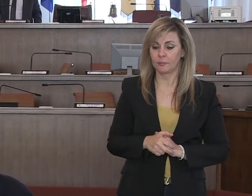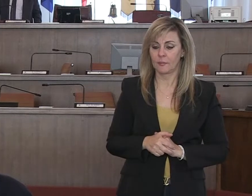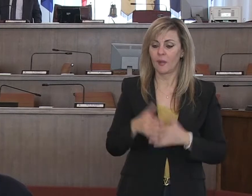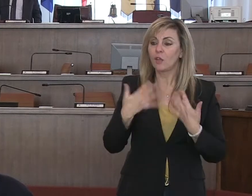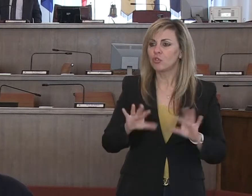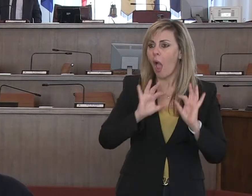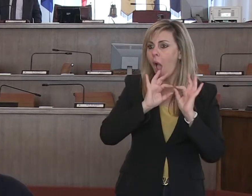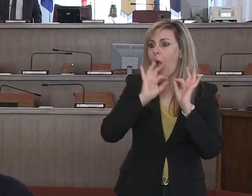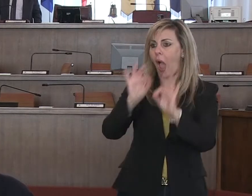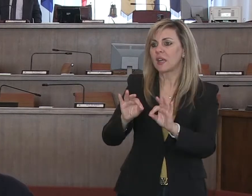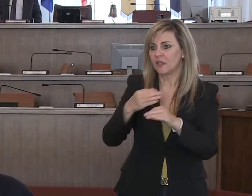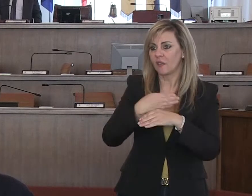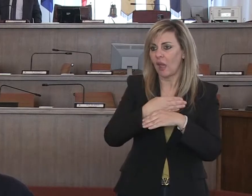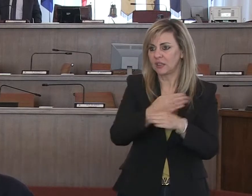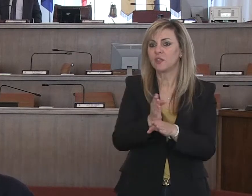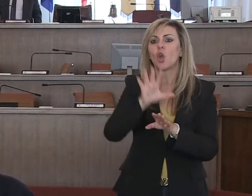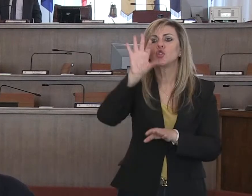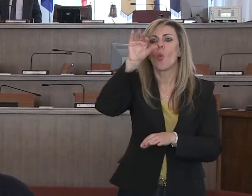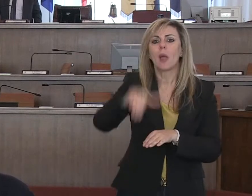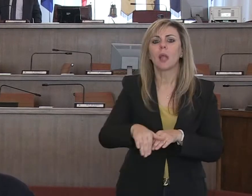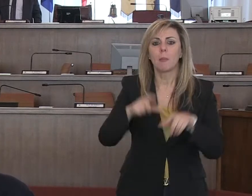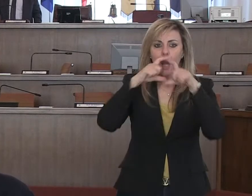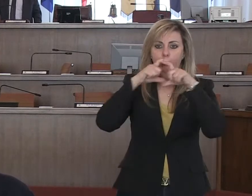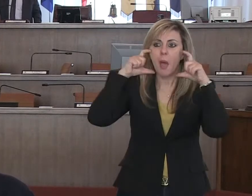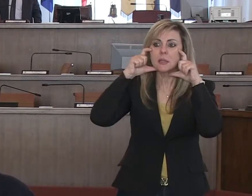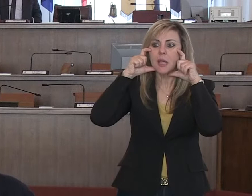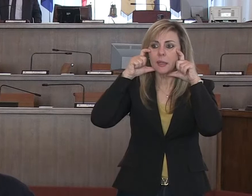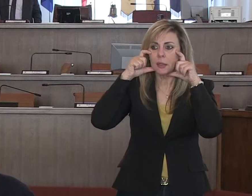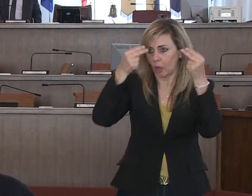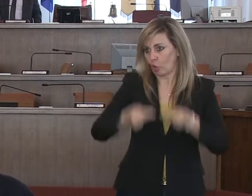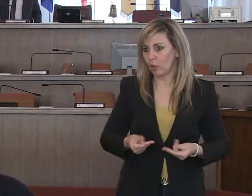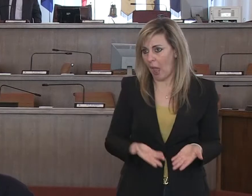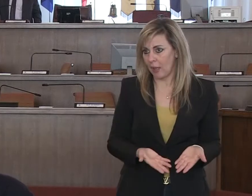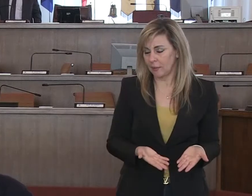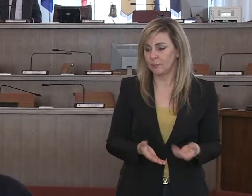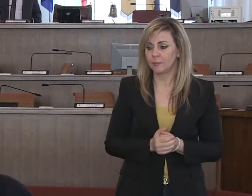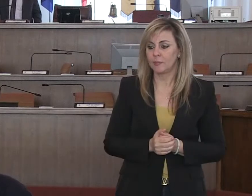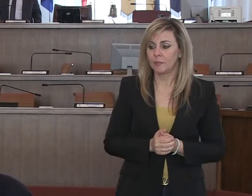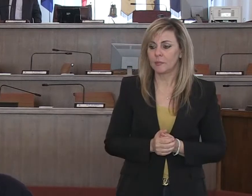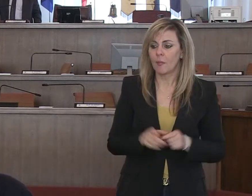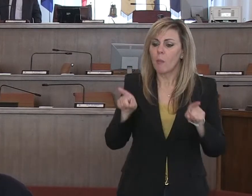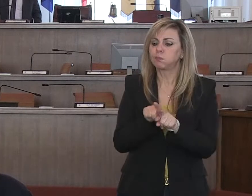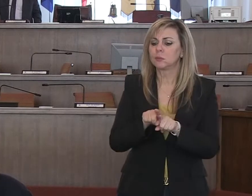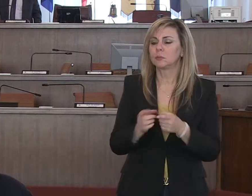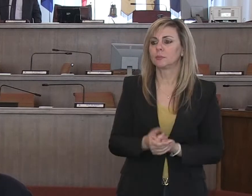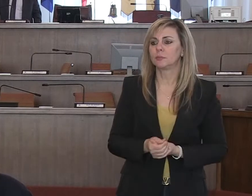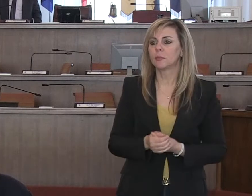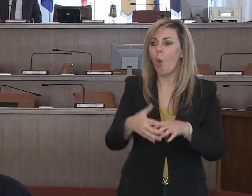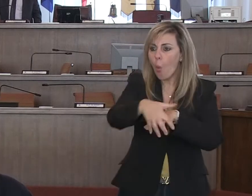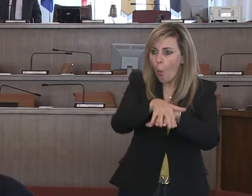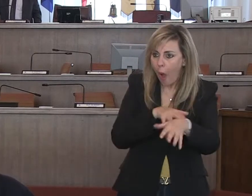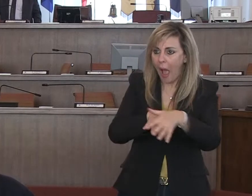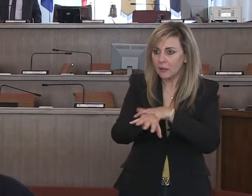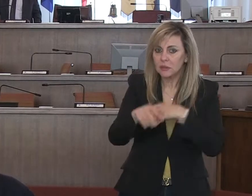per arrivare quindi a un totale di 50.000 mascherine. Così come le tute, così come i guanti,